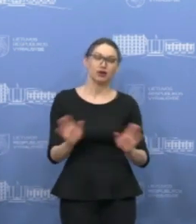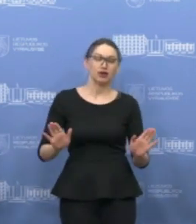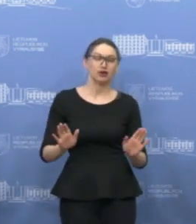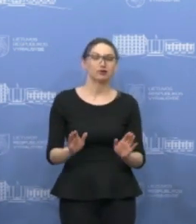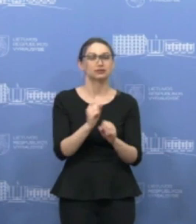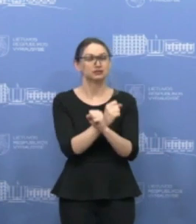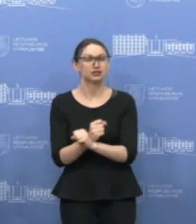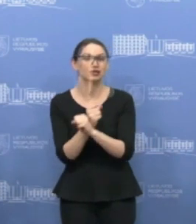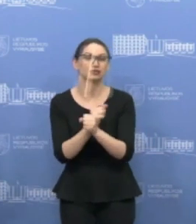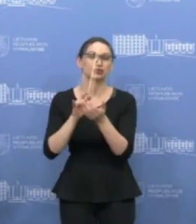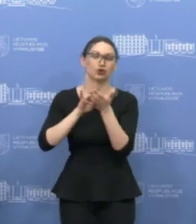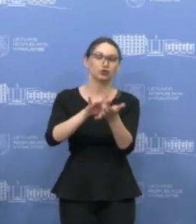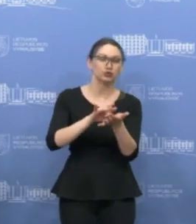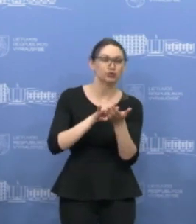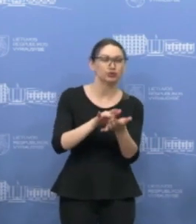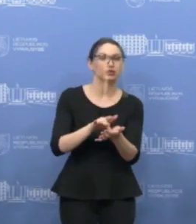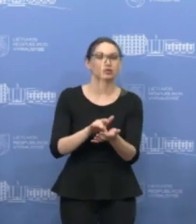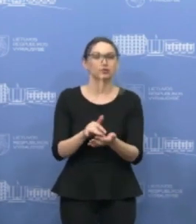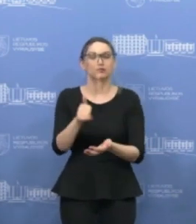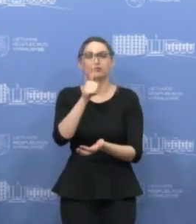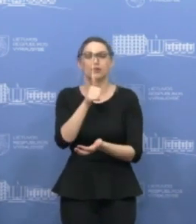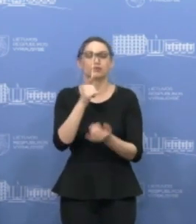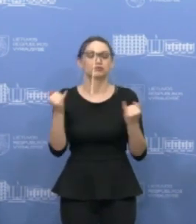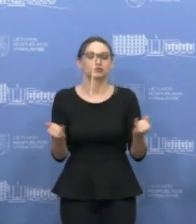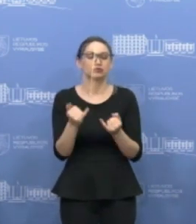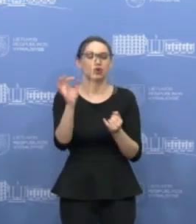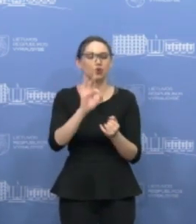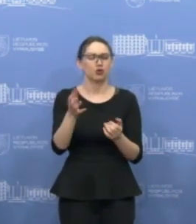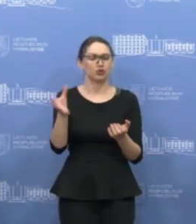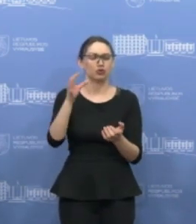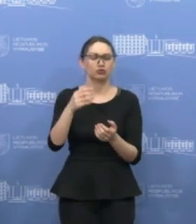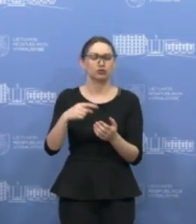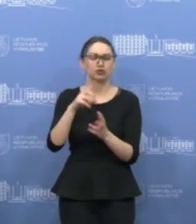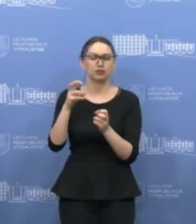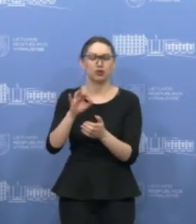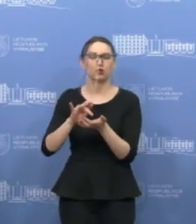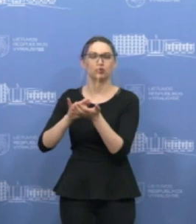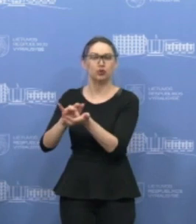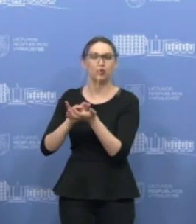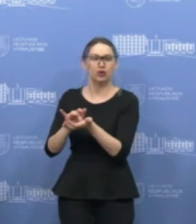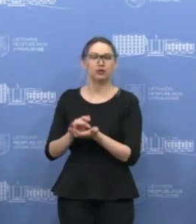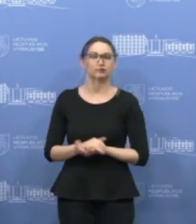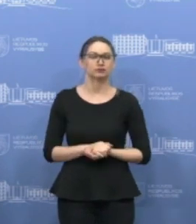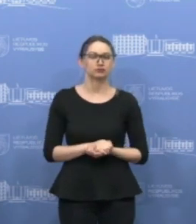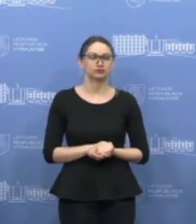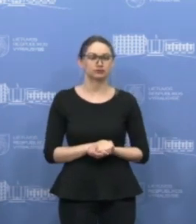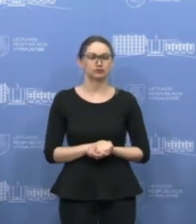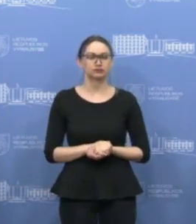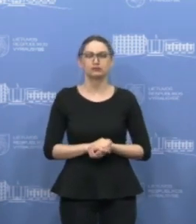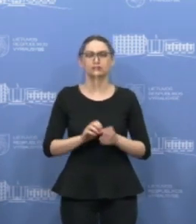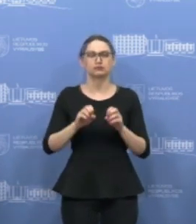Ar yra kažkas specialiai numatyta, galbūt kurortams, turizmo sektoriui? Kol kas specialių sprendimų